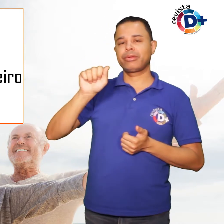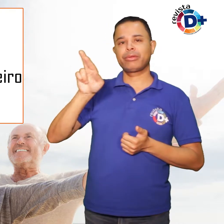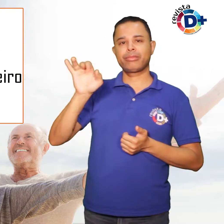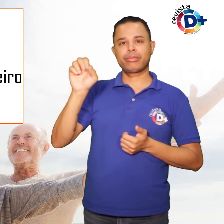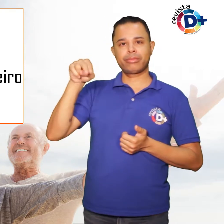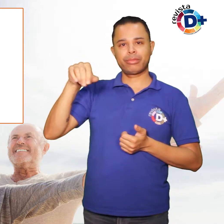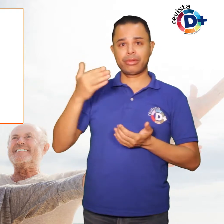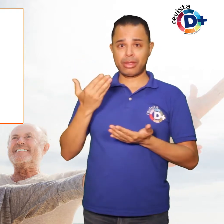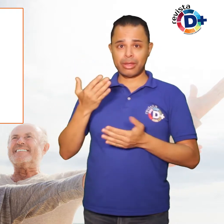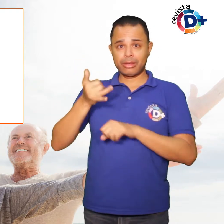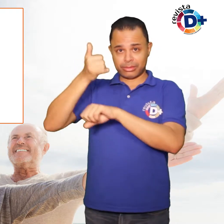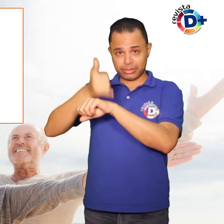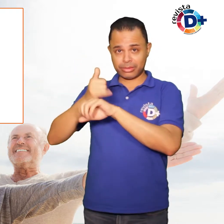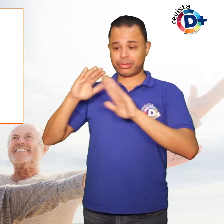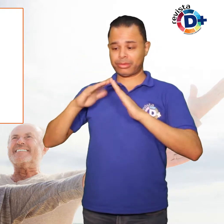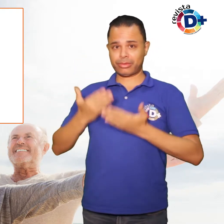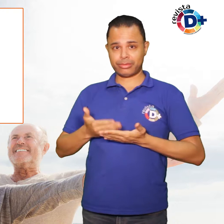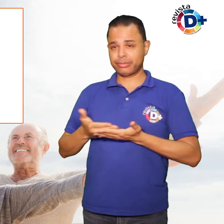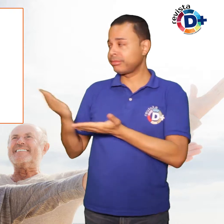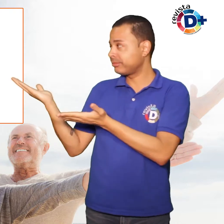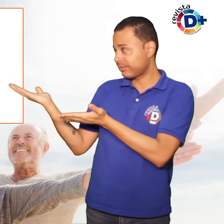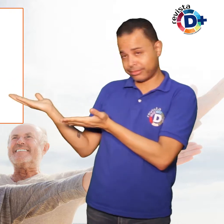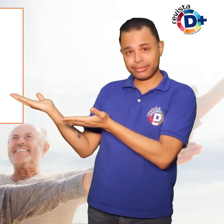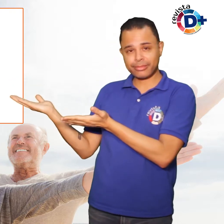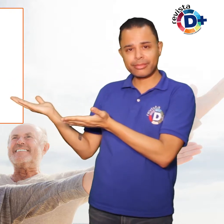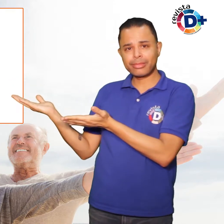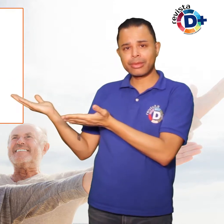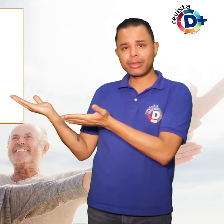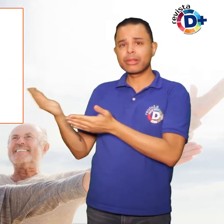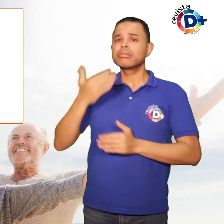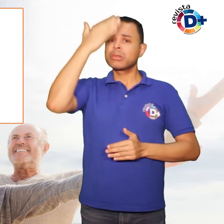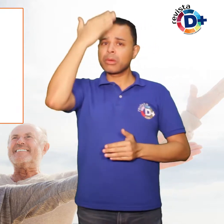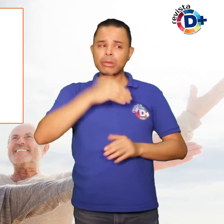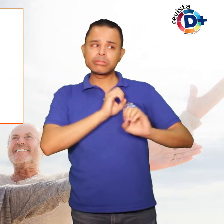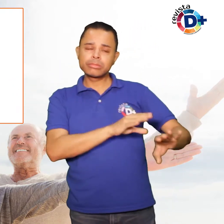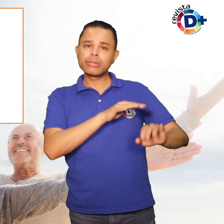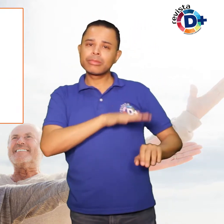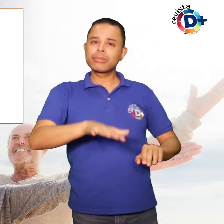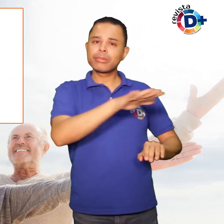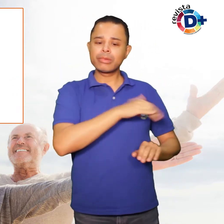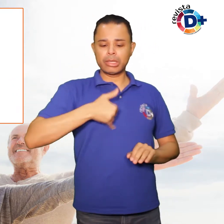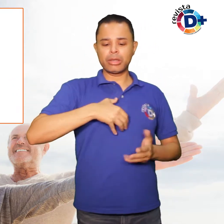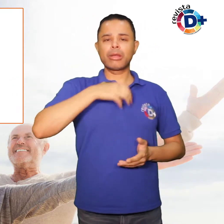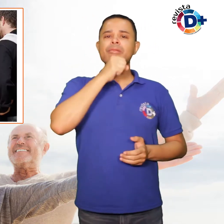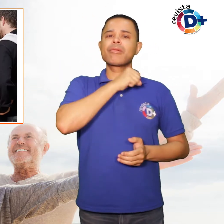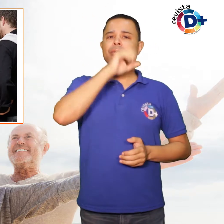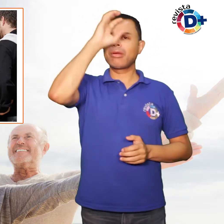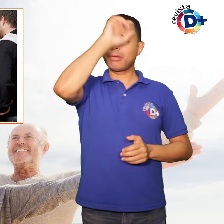proprietária da escola Test and Learn, é completamente possível ensinar outra língua para pessoas idosas. Claro